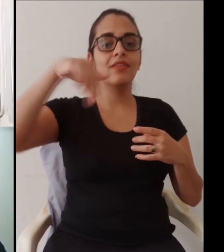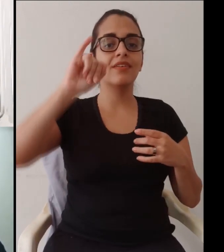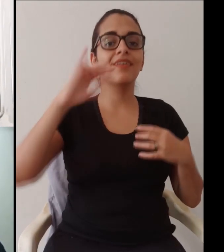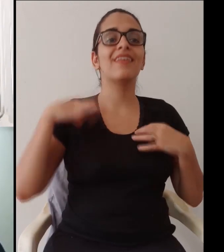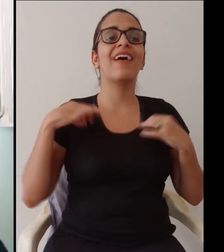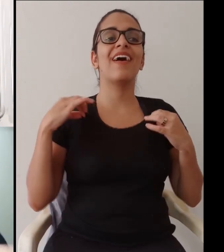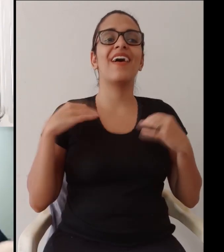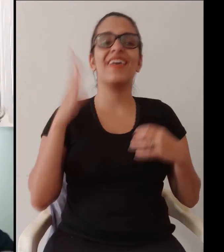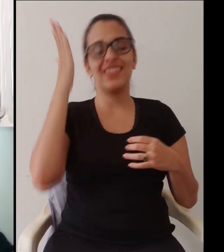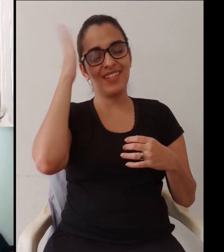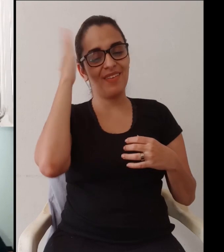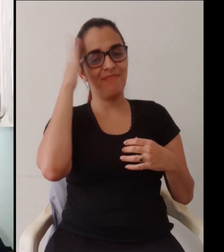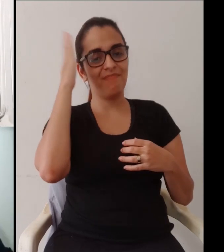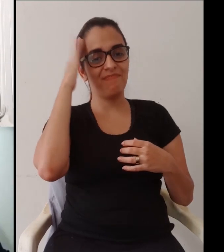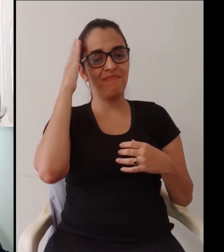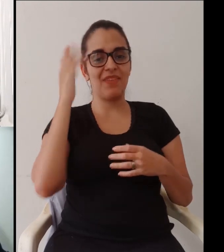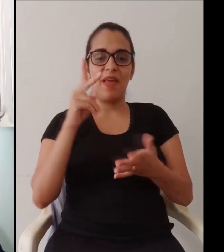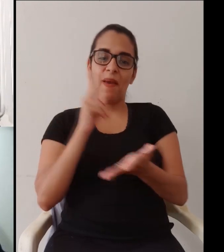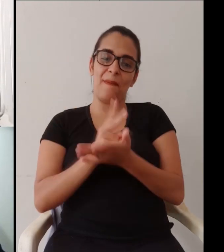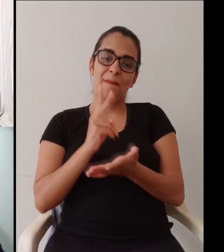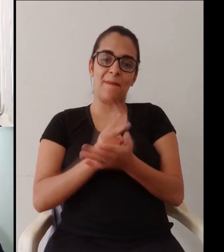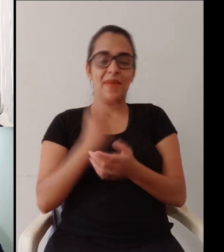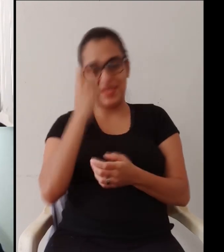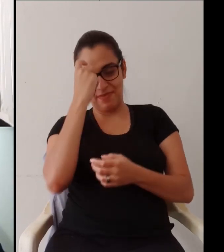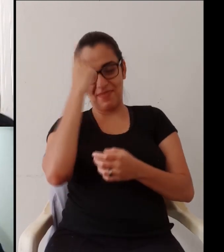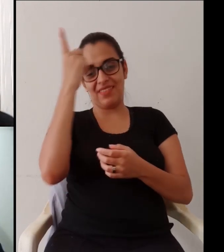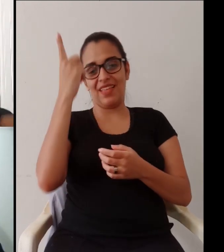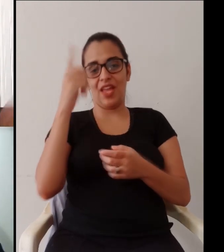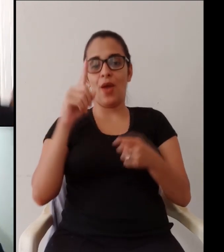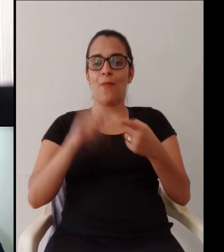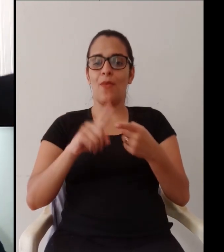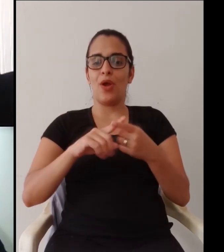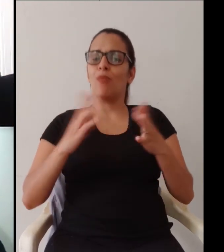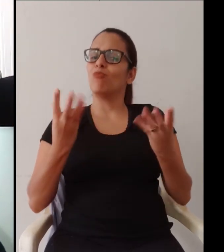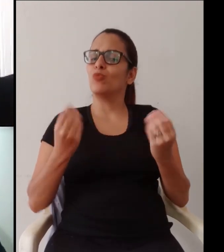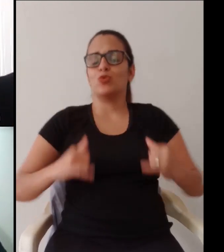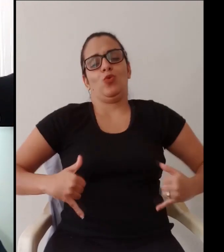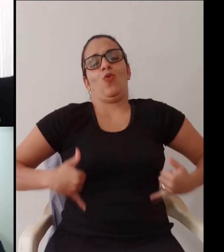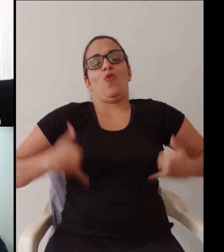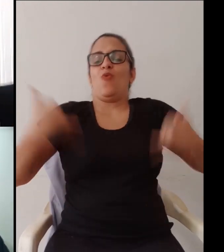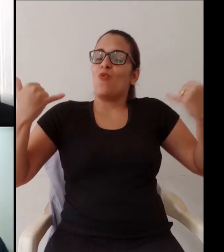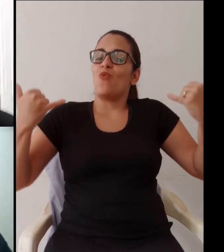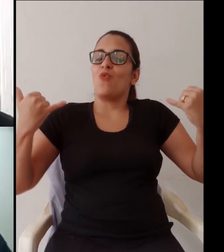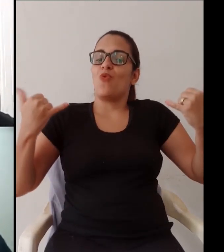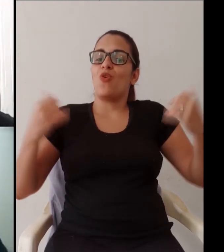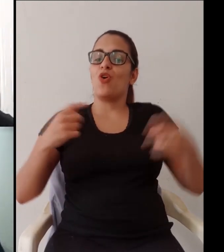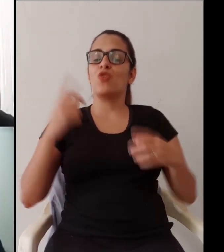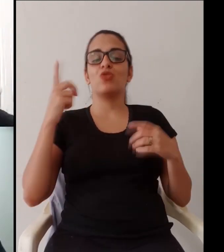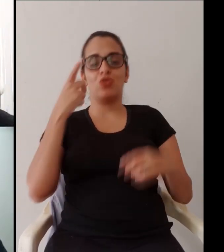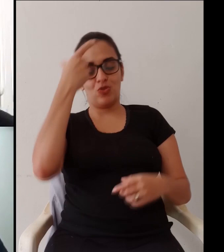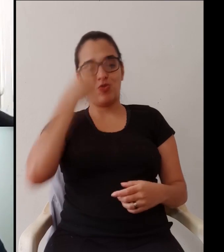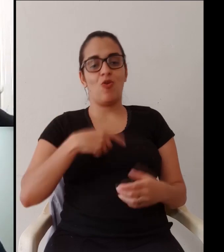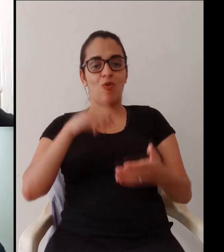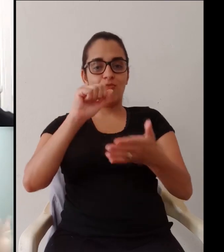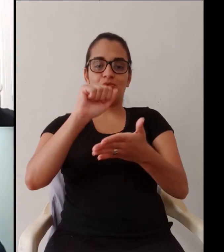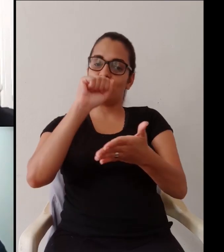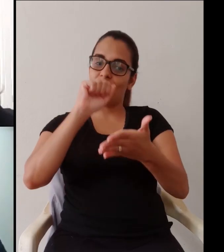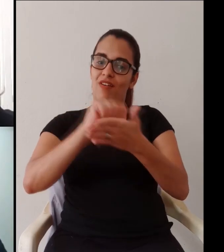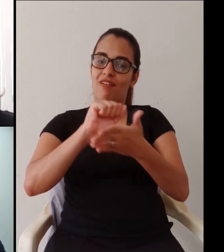quando nós conseguimos recredenciar, né, a camisa, você está de camisa, Dani? E aí, nós fomos, sabia, a mesma